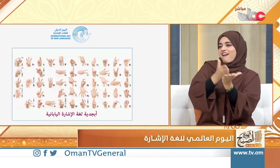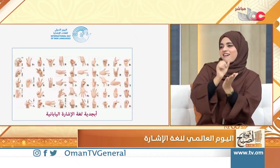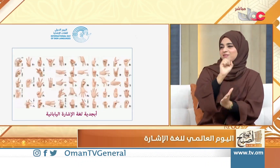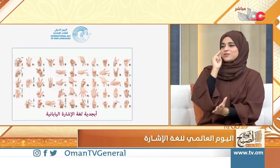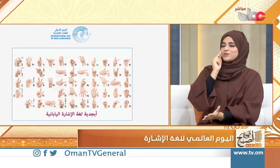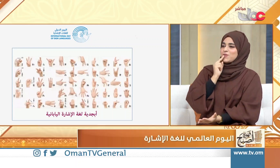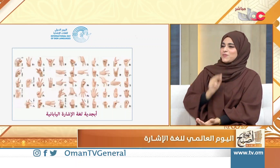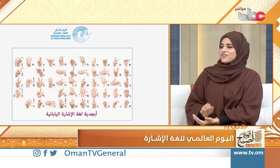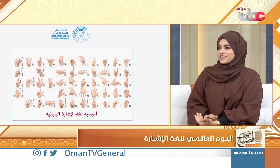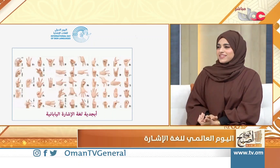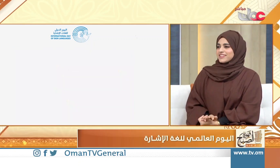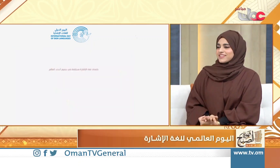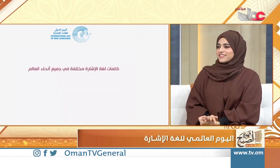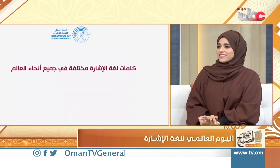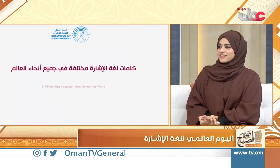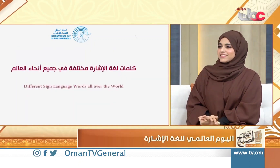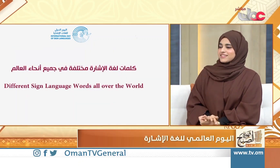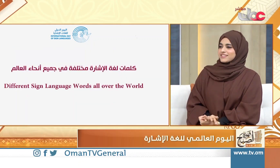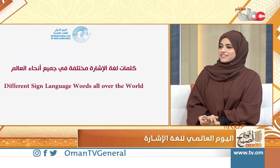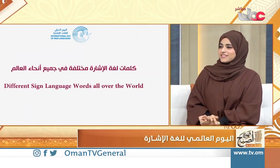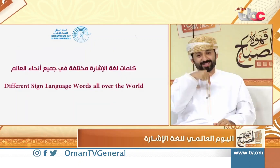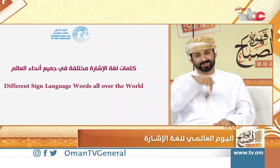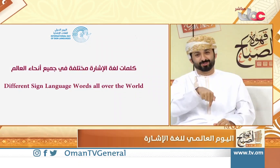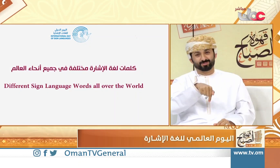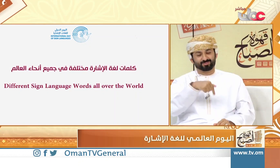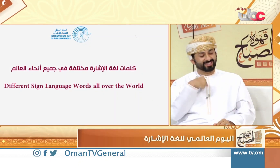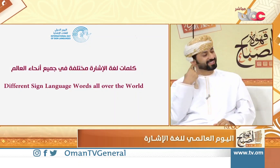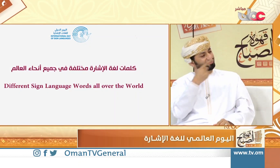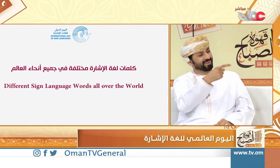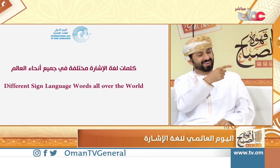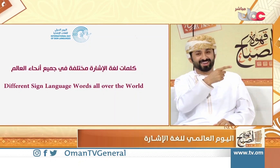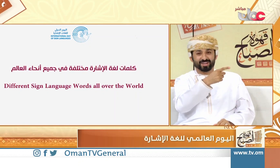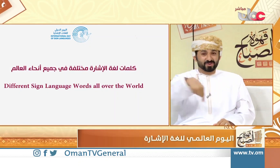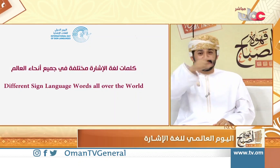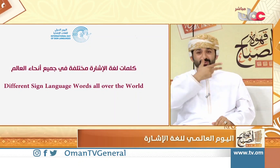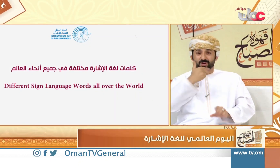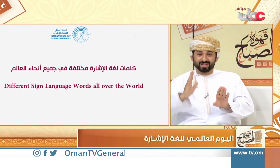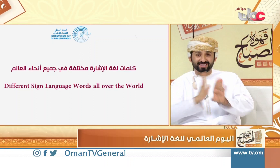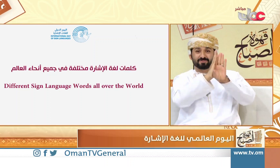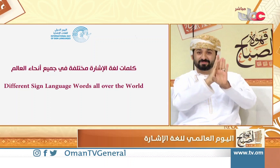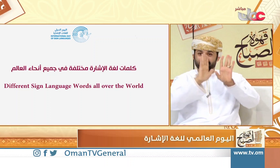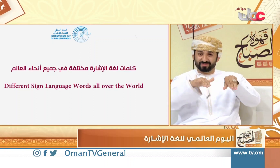ومعرفة حقوق الأشخاص السمع طبعاً أنا اليوم لما أشاهد أستاذ